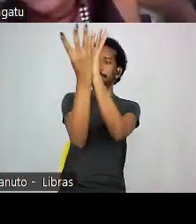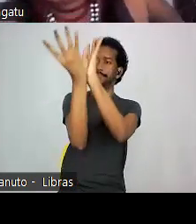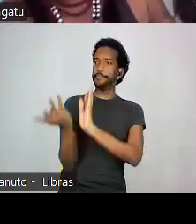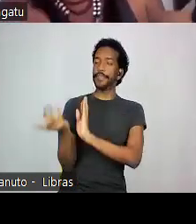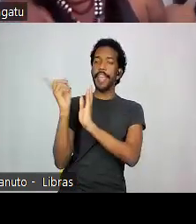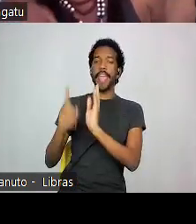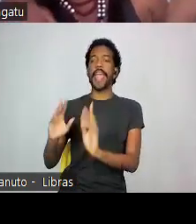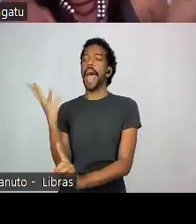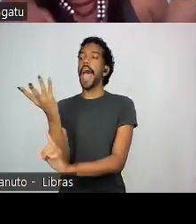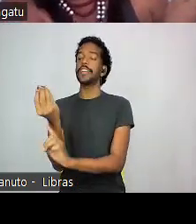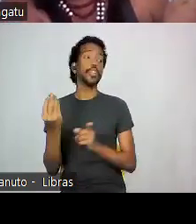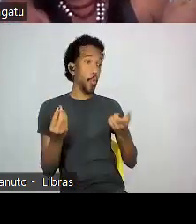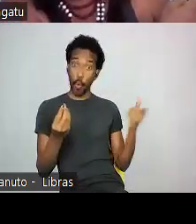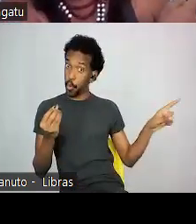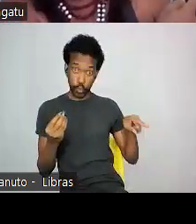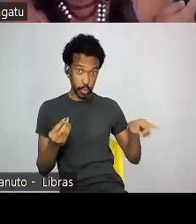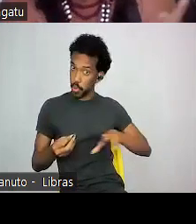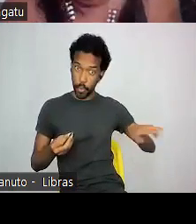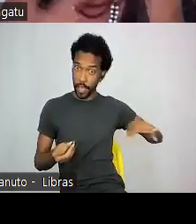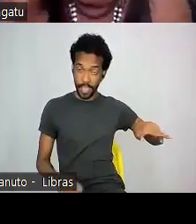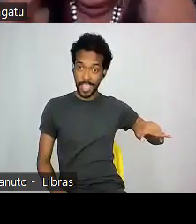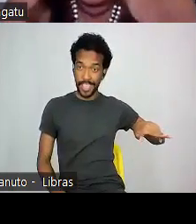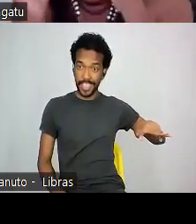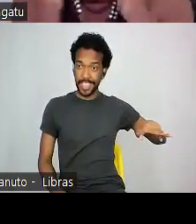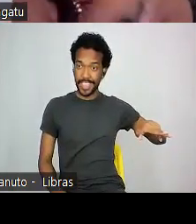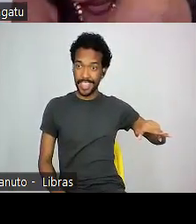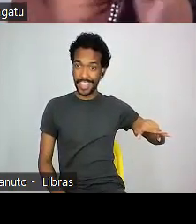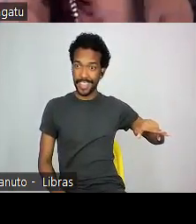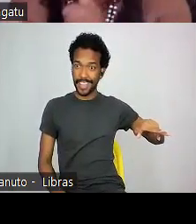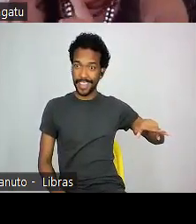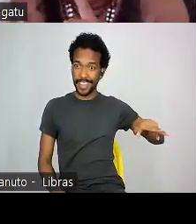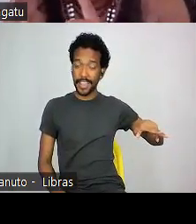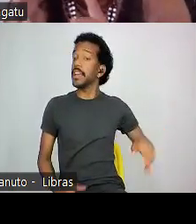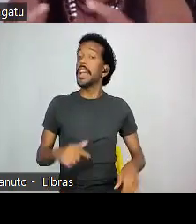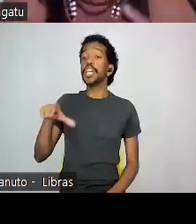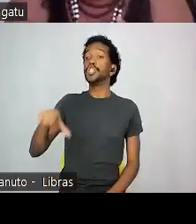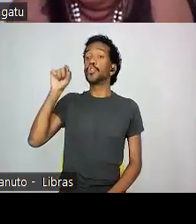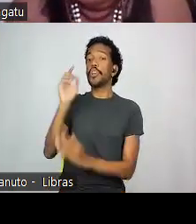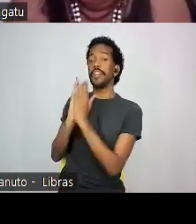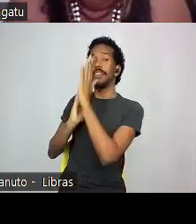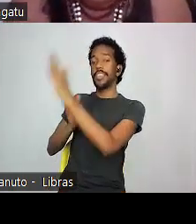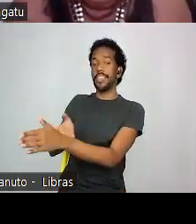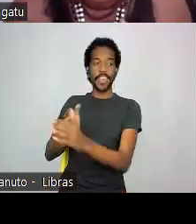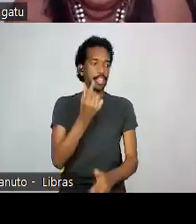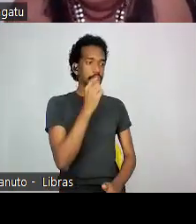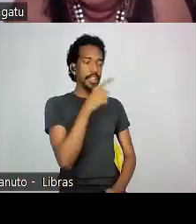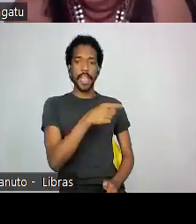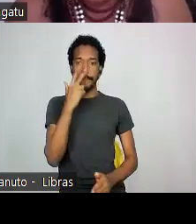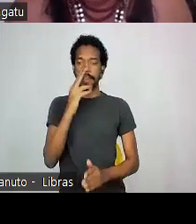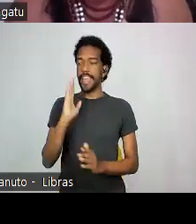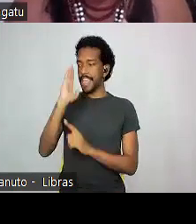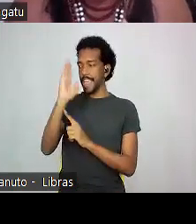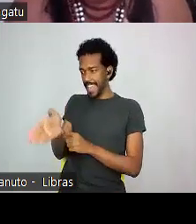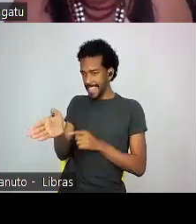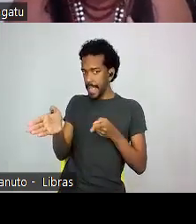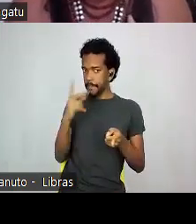outro que está aqui. Não é? Então, quando você faz uma escolha nesse sentido, você está quebrando uma coisa que é nossa.